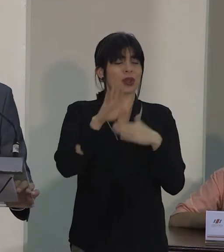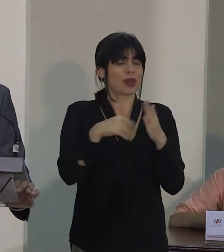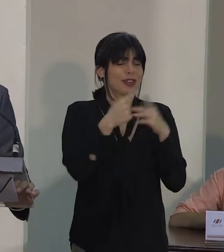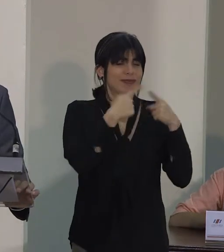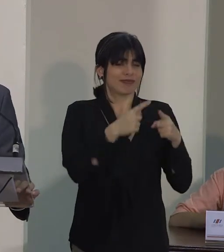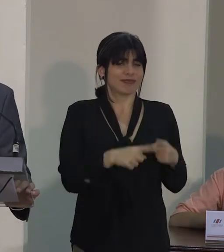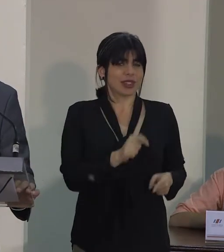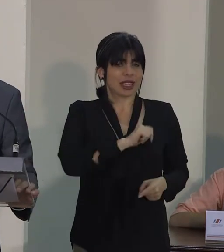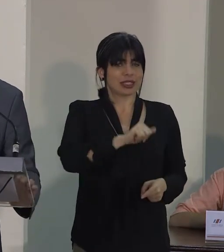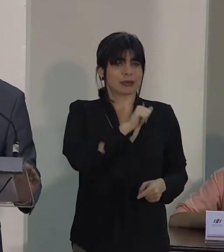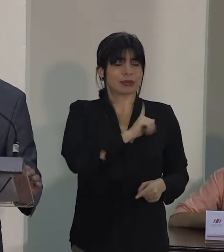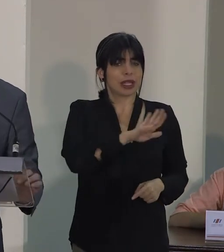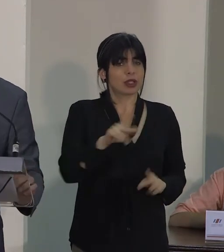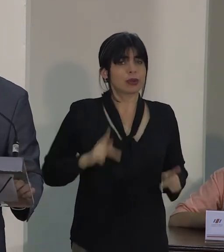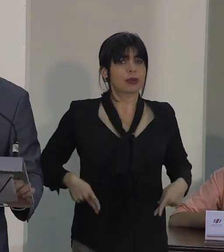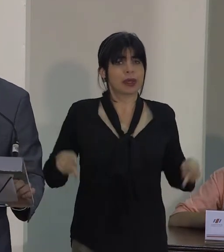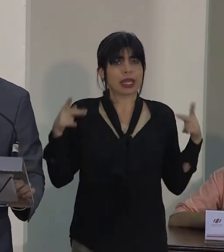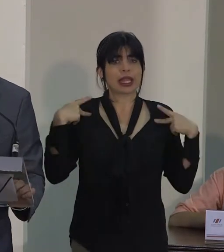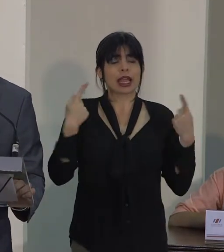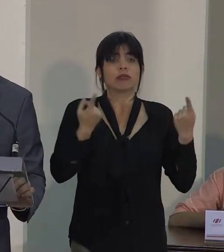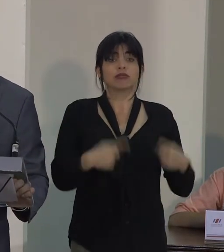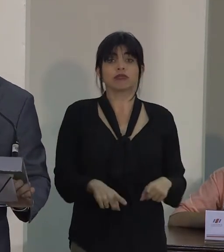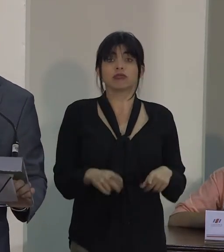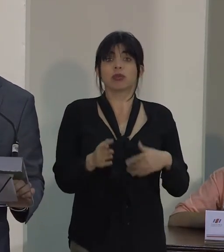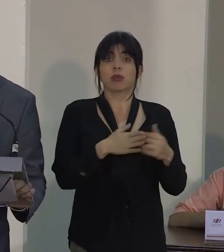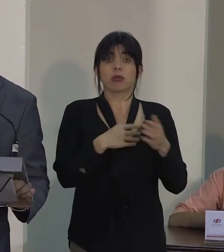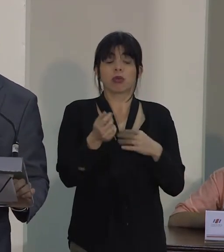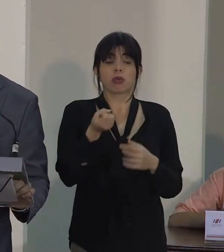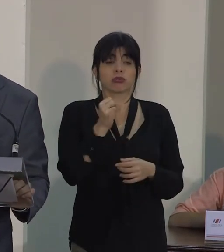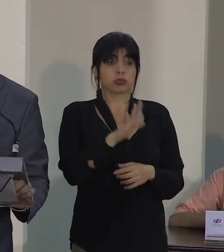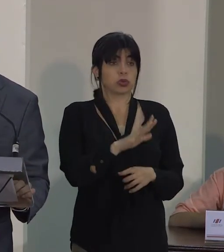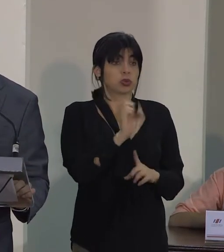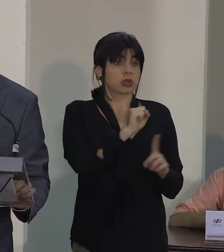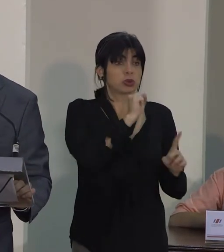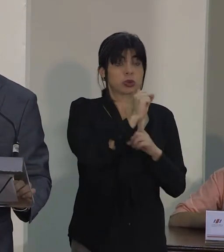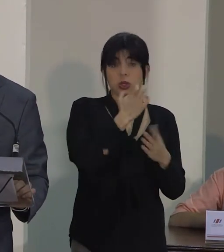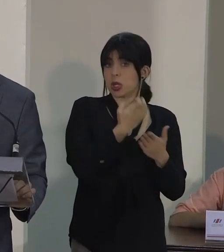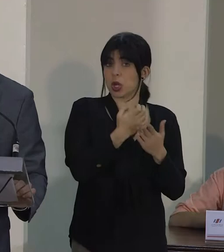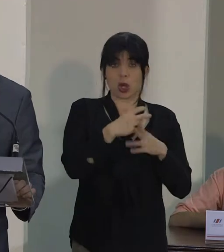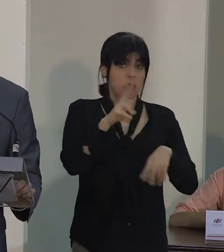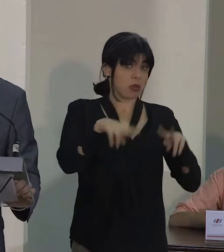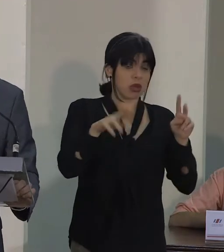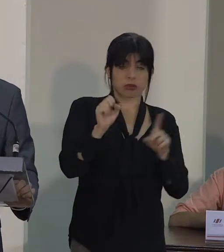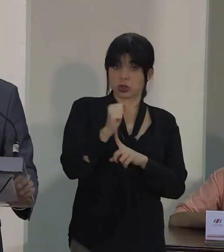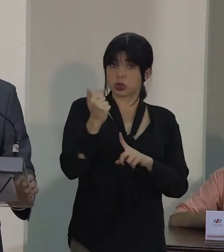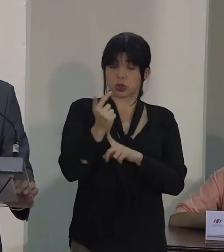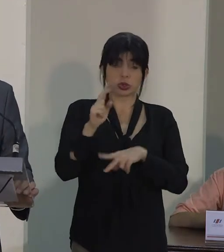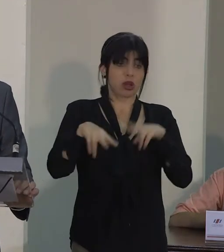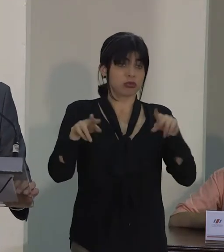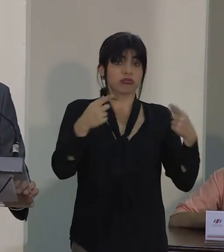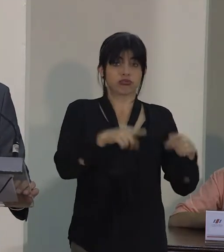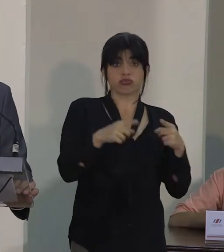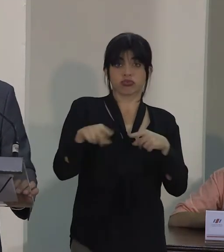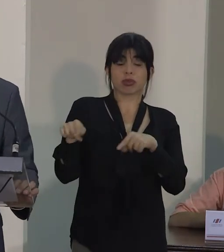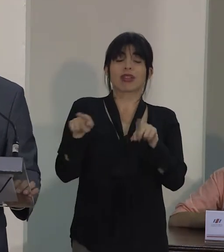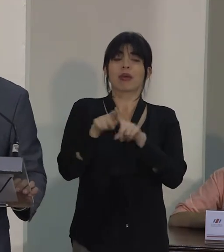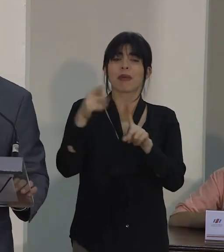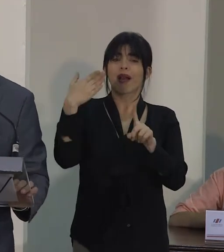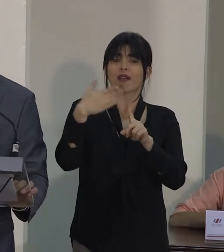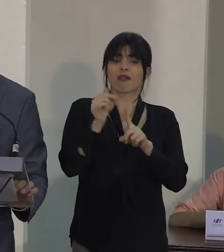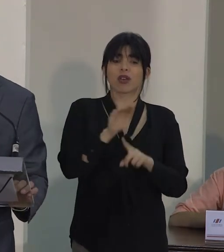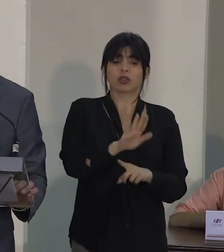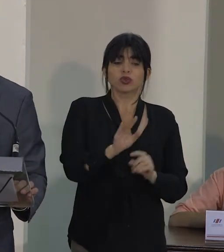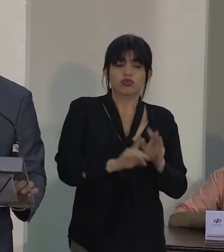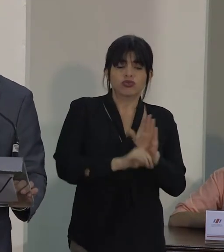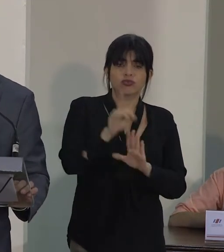aspectos de su vida, ocurre independientemente de sus circunstancias económicas o sociales, incide profundamente en su